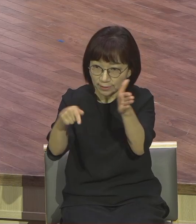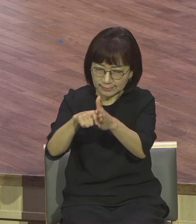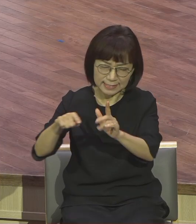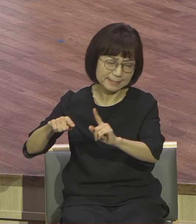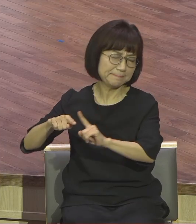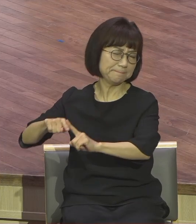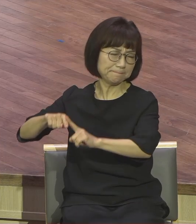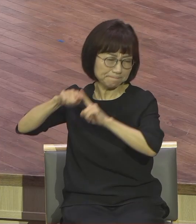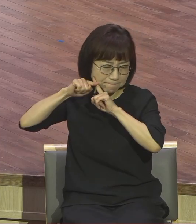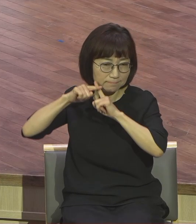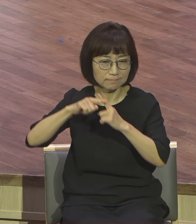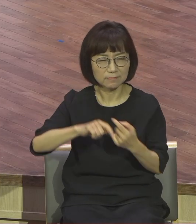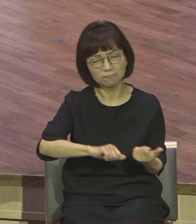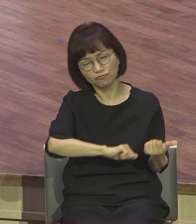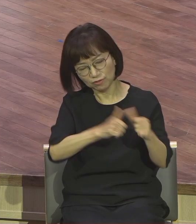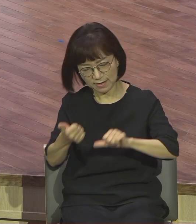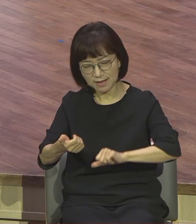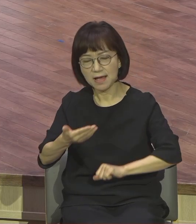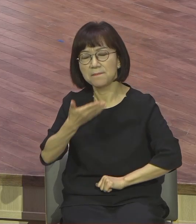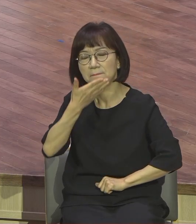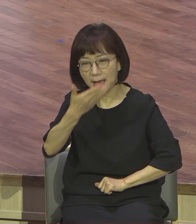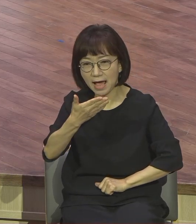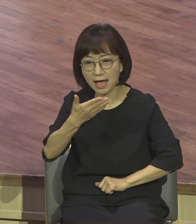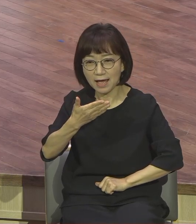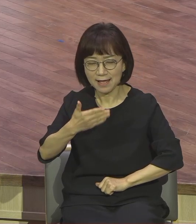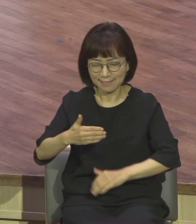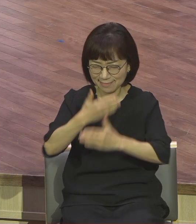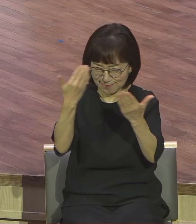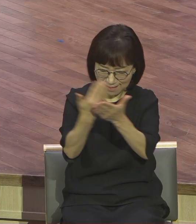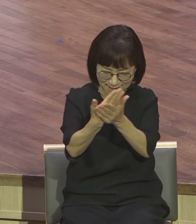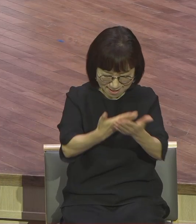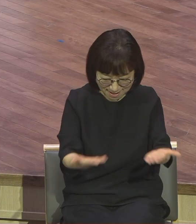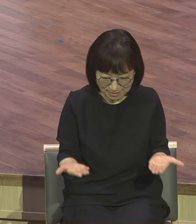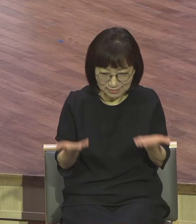들을 수 있다. 예수를 위해 다 들을 수 있다. 부활 영생하기 때문에.